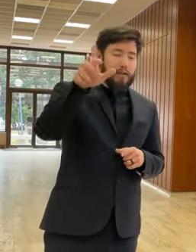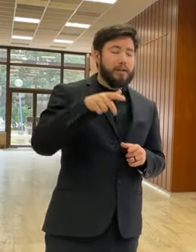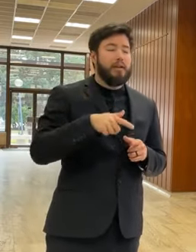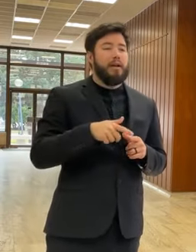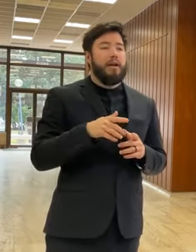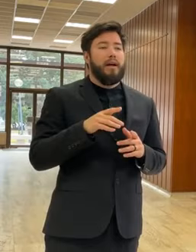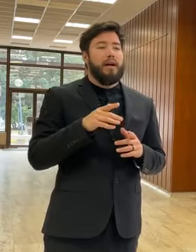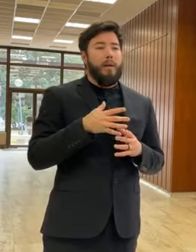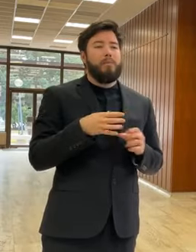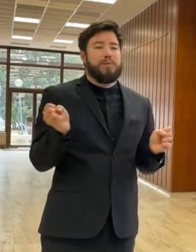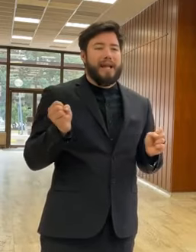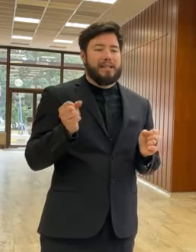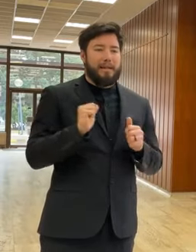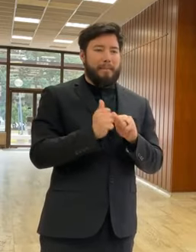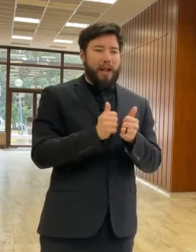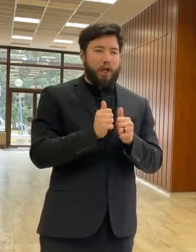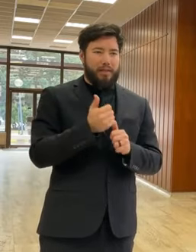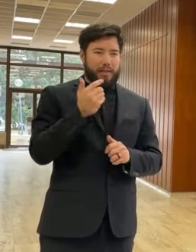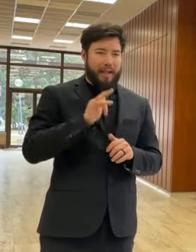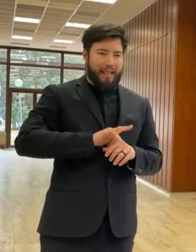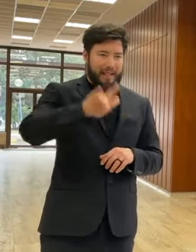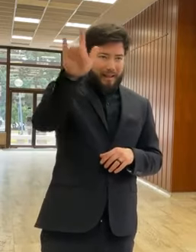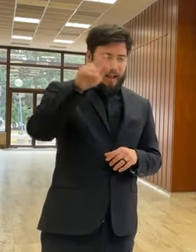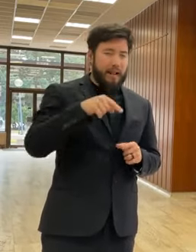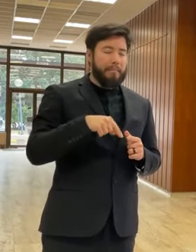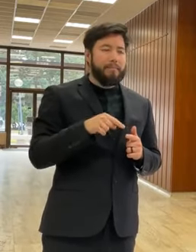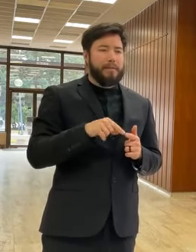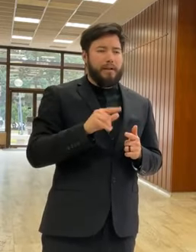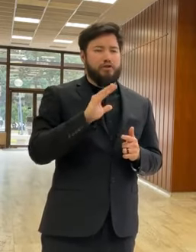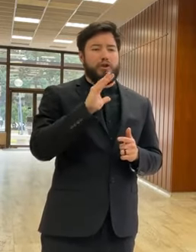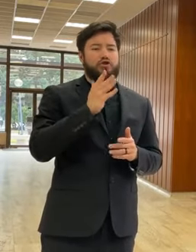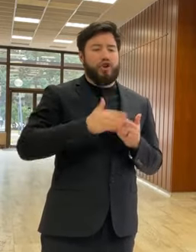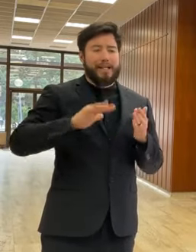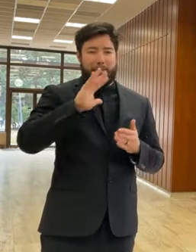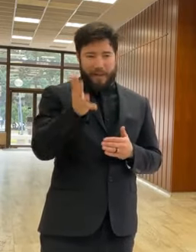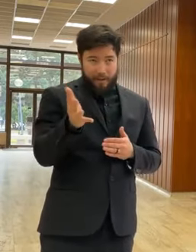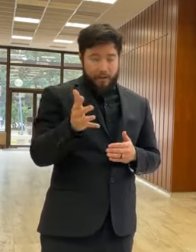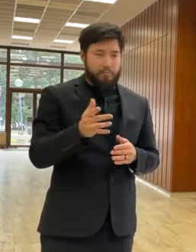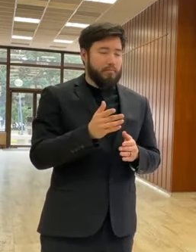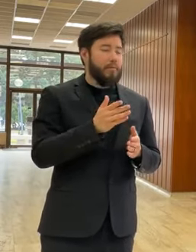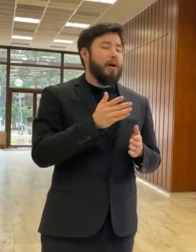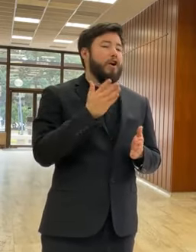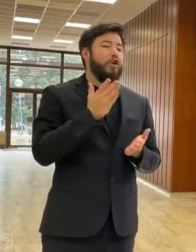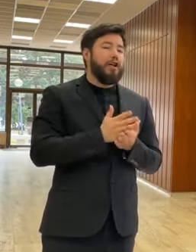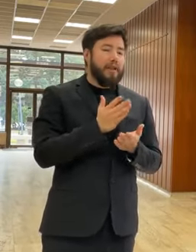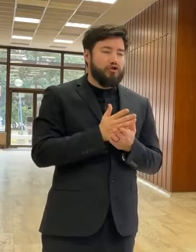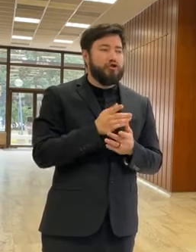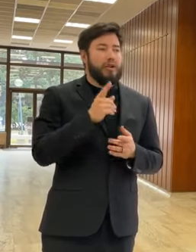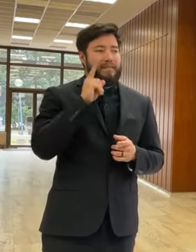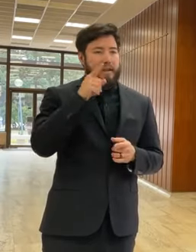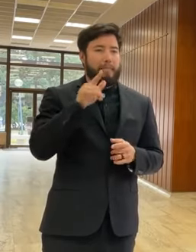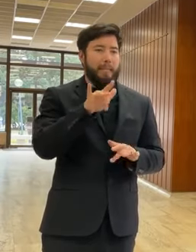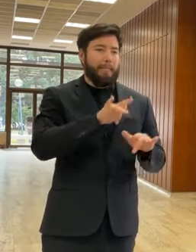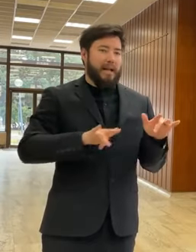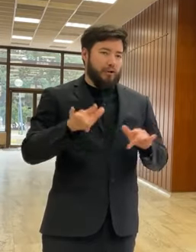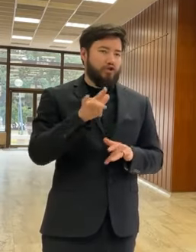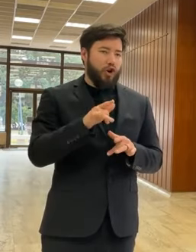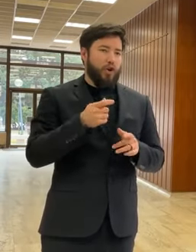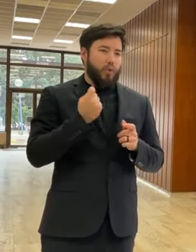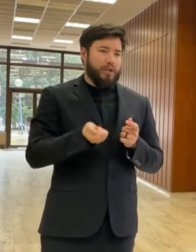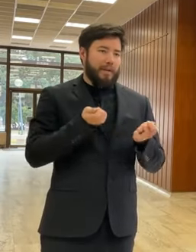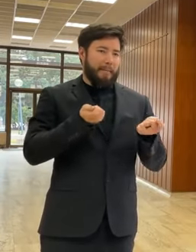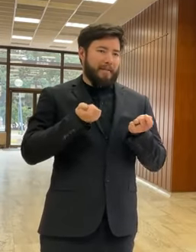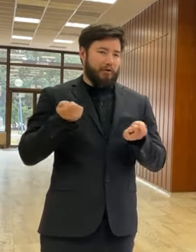nepilotné lietadlá. Je to piata časť a sú tam rôzne požiadavky. Konečne vieme, manažujeme tento priestor nepilotných